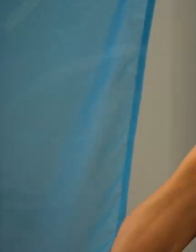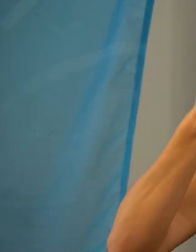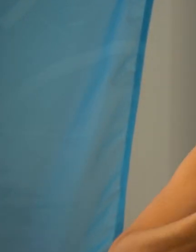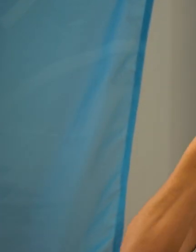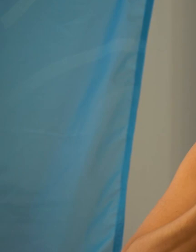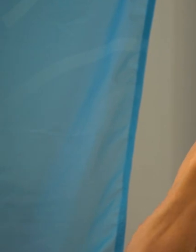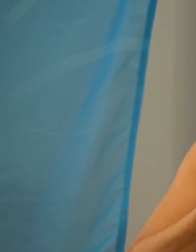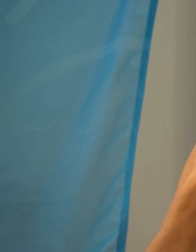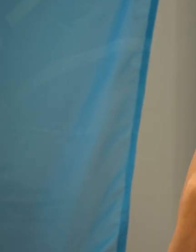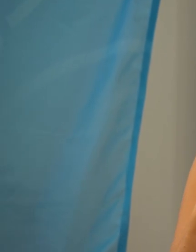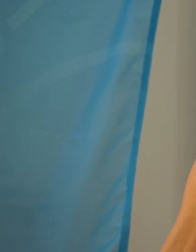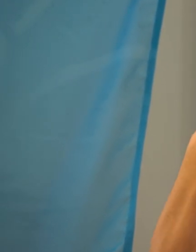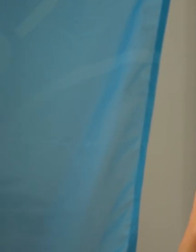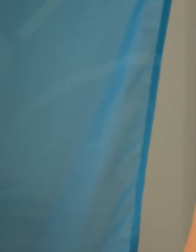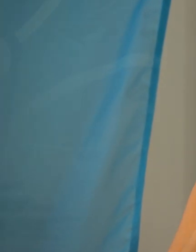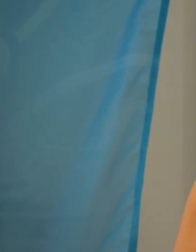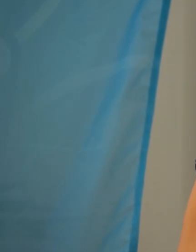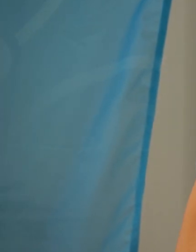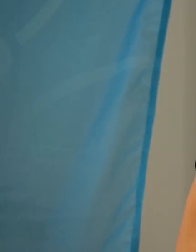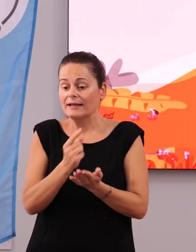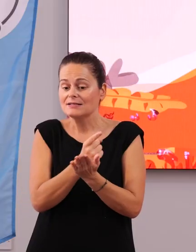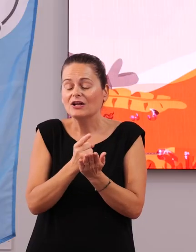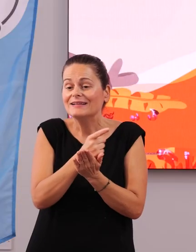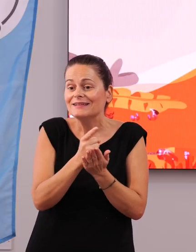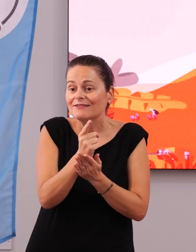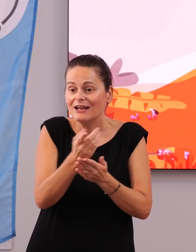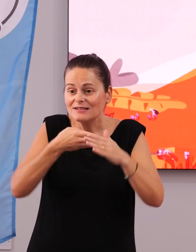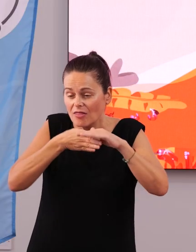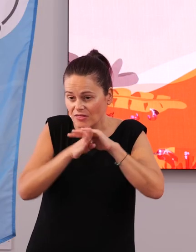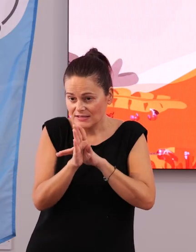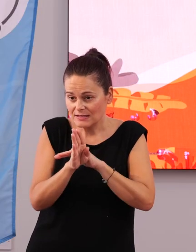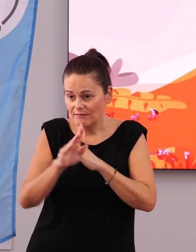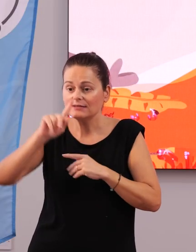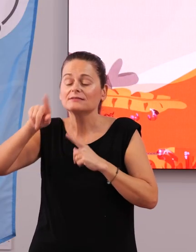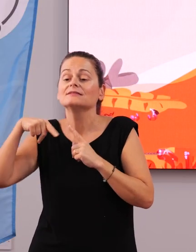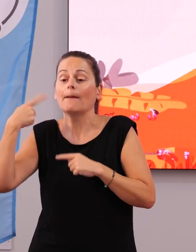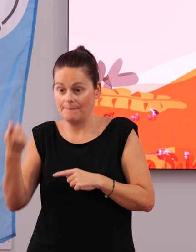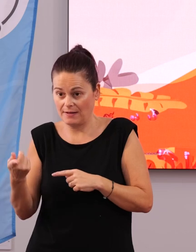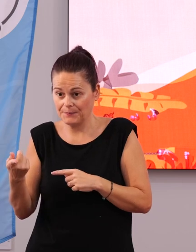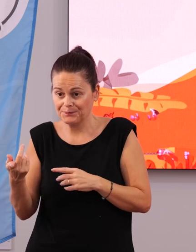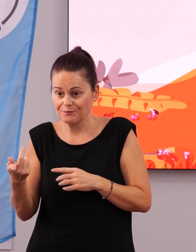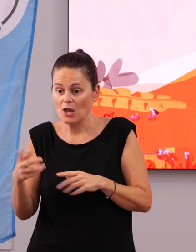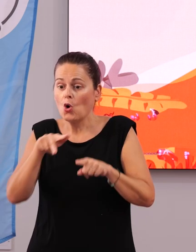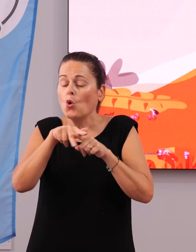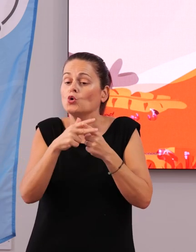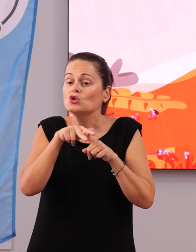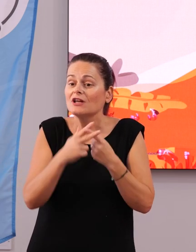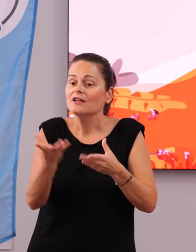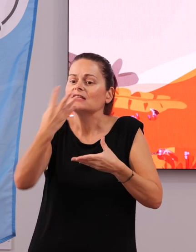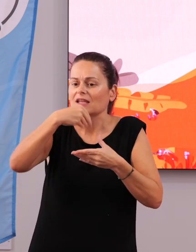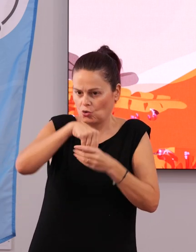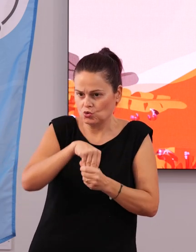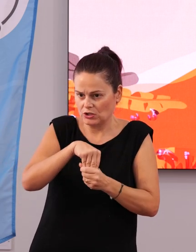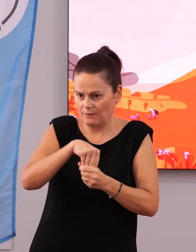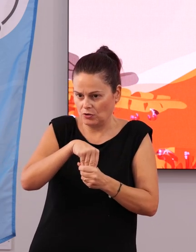recalcar, que si hacemos itinerarios accesibles, también vamos a hacer esos talleres inclusivos.